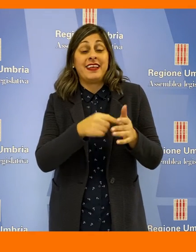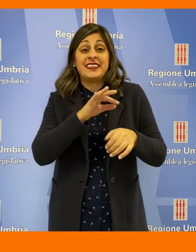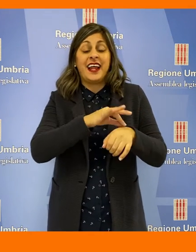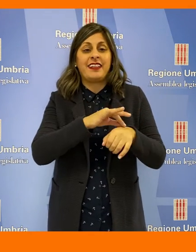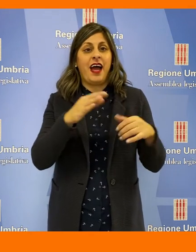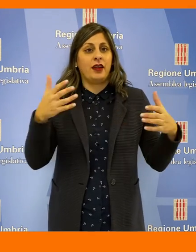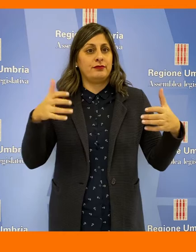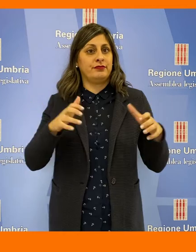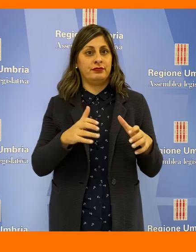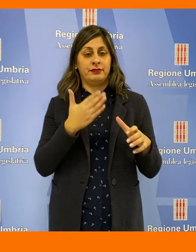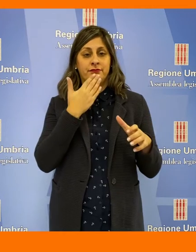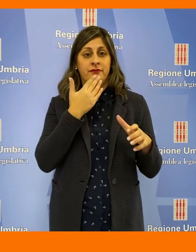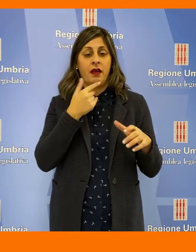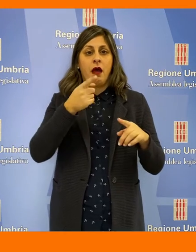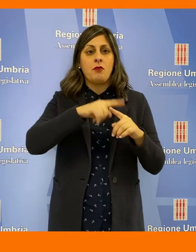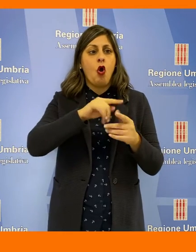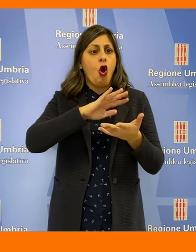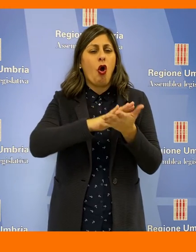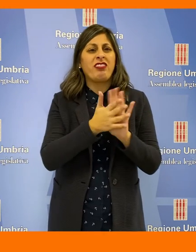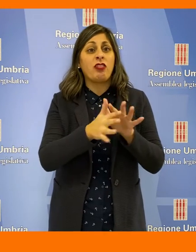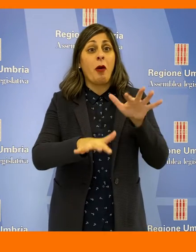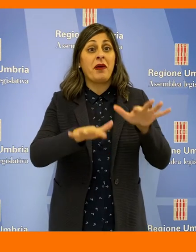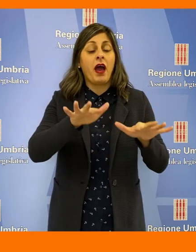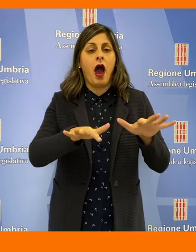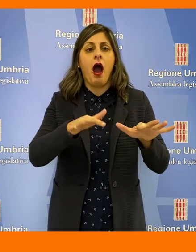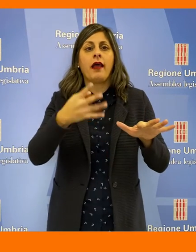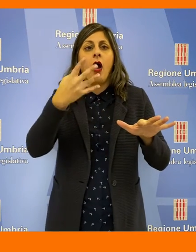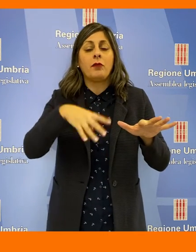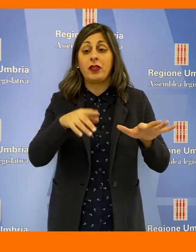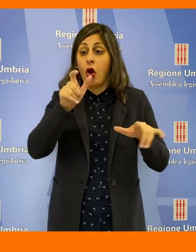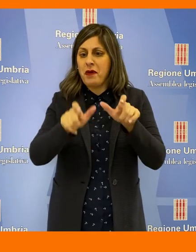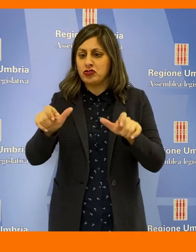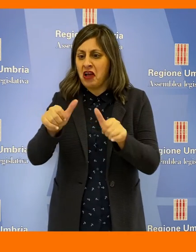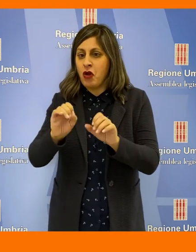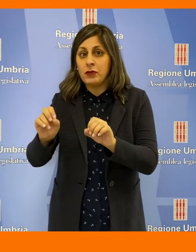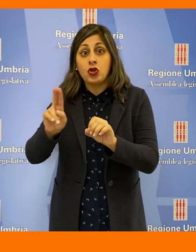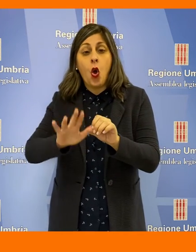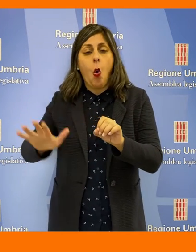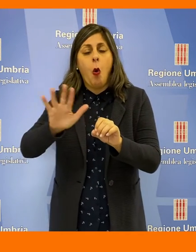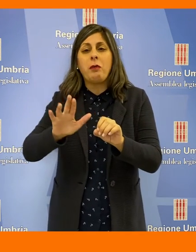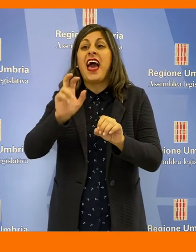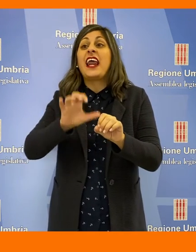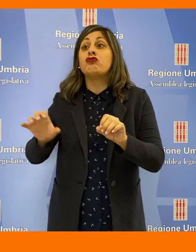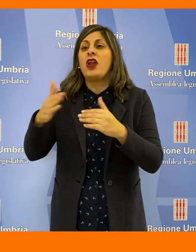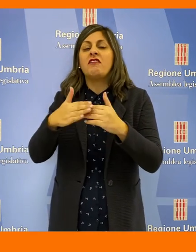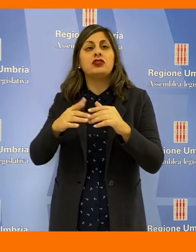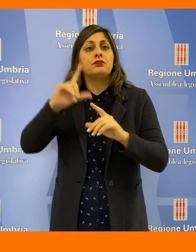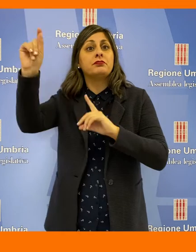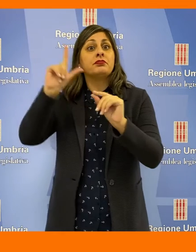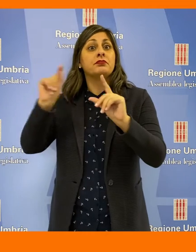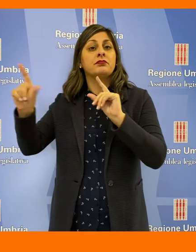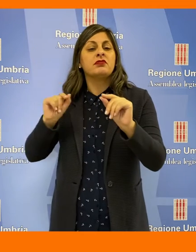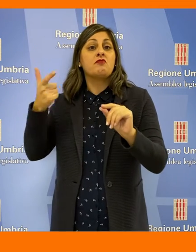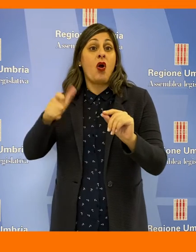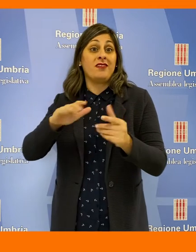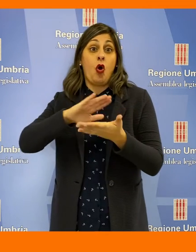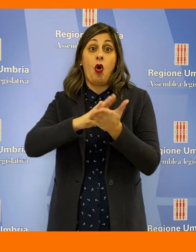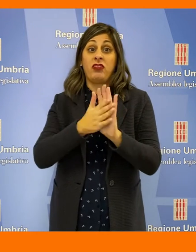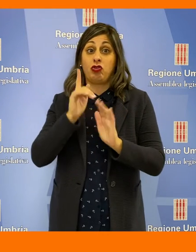dei contratti che sta portando alla fuga di molti professionisti formati in Umbria verso le regioni limitrofe, che offrirebbero contratti di lavoro